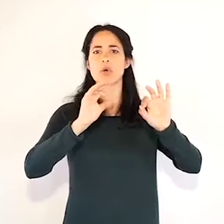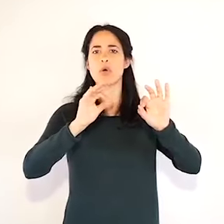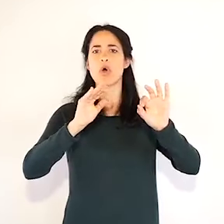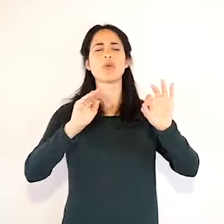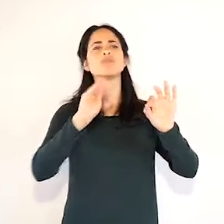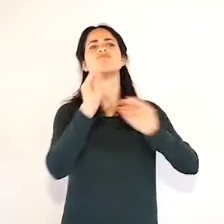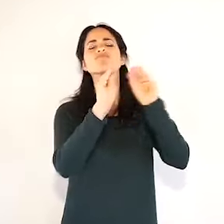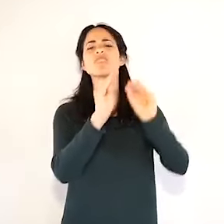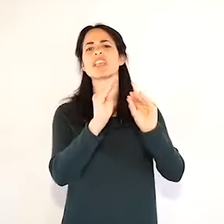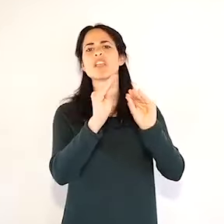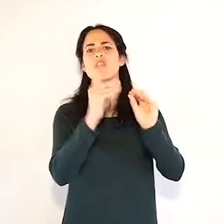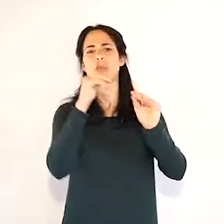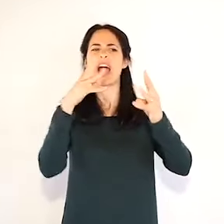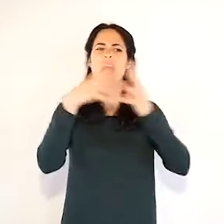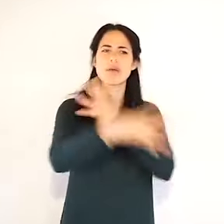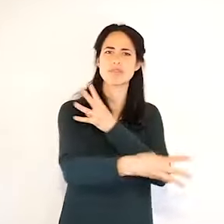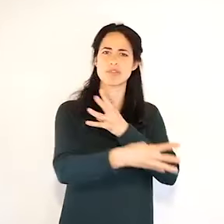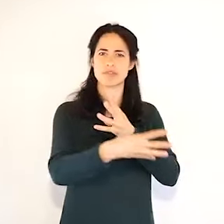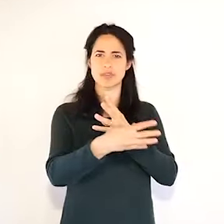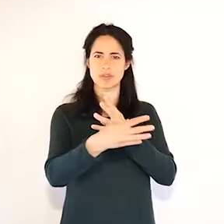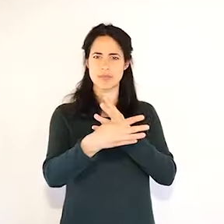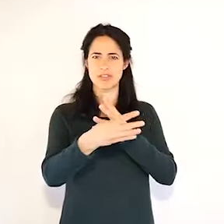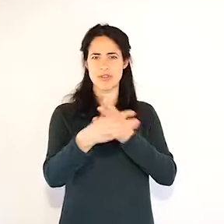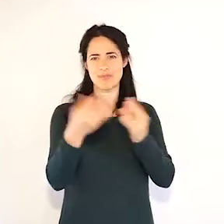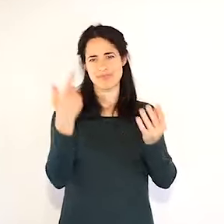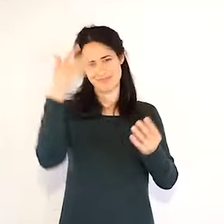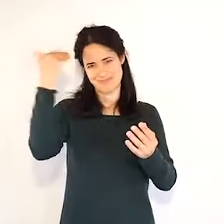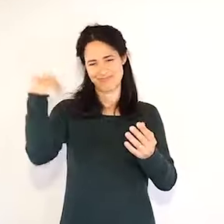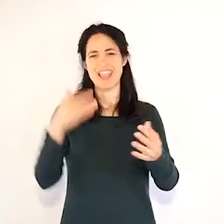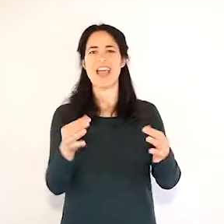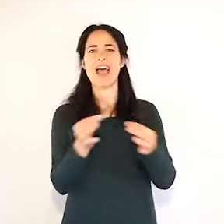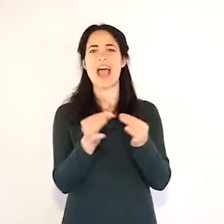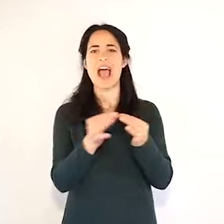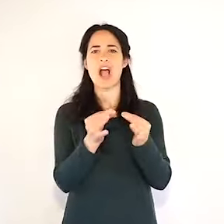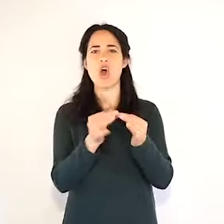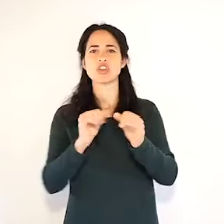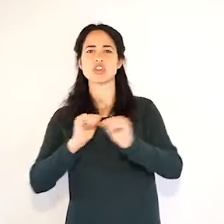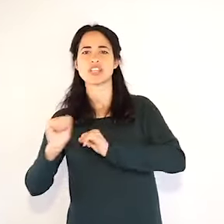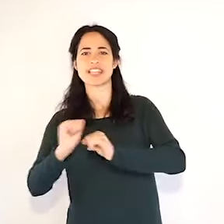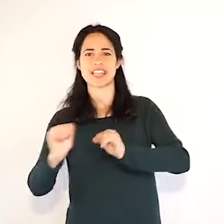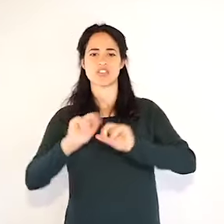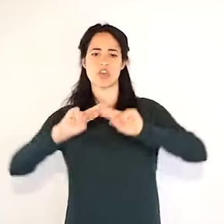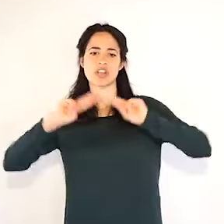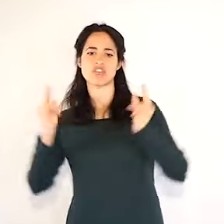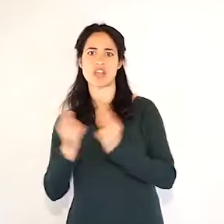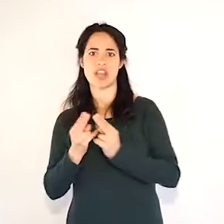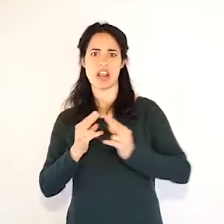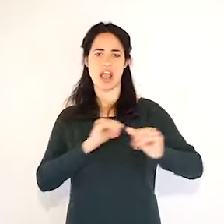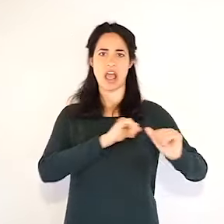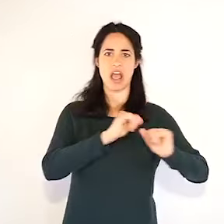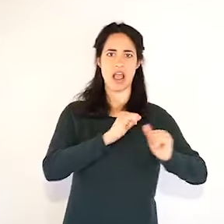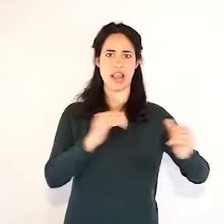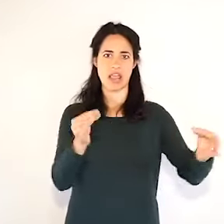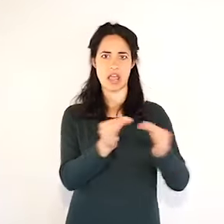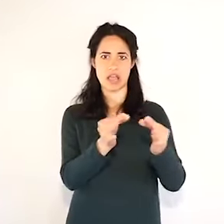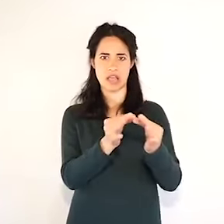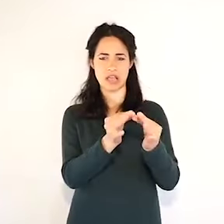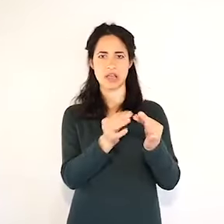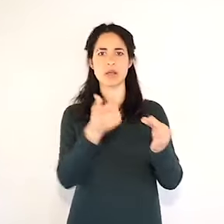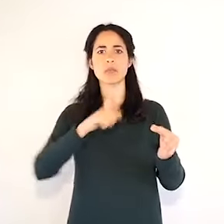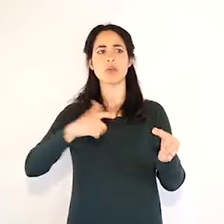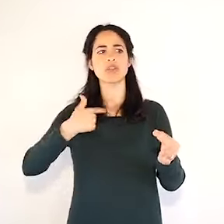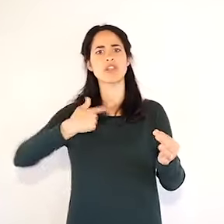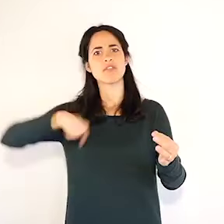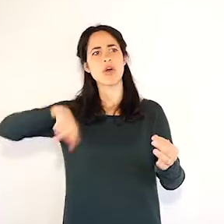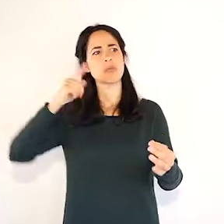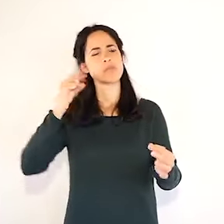'accordo con le due direzioni generali, perché ho fondati motivi per ritenere che